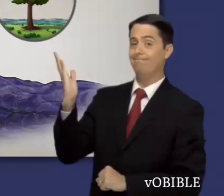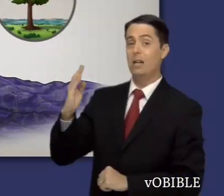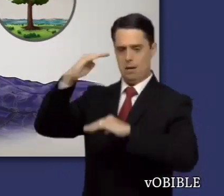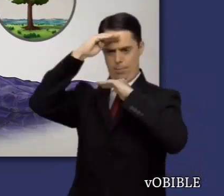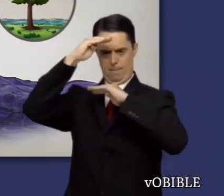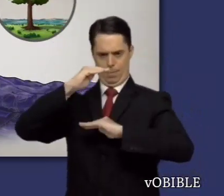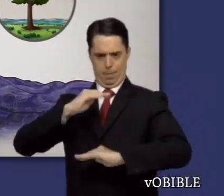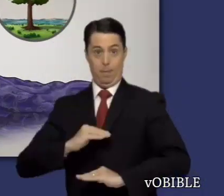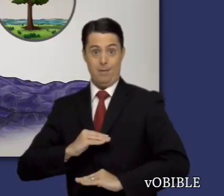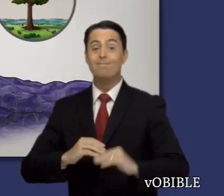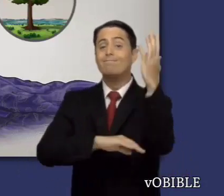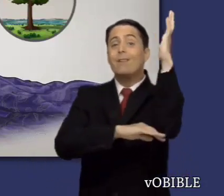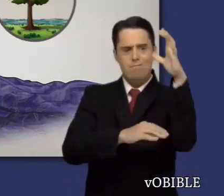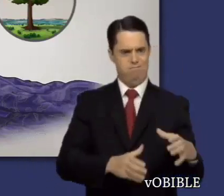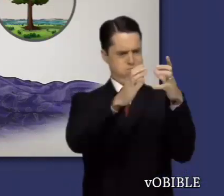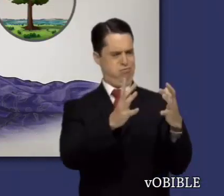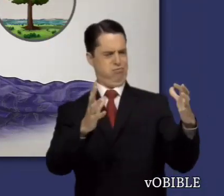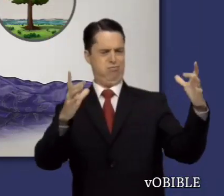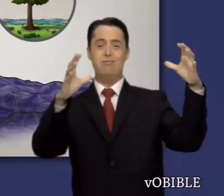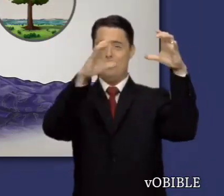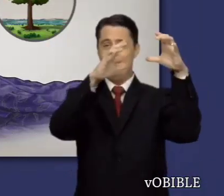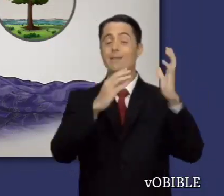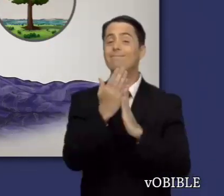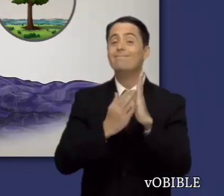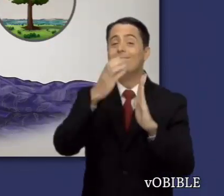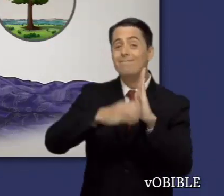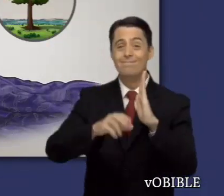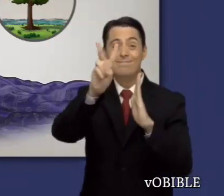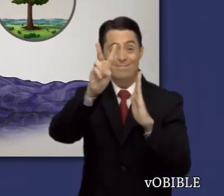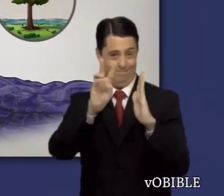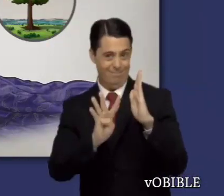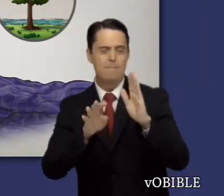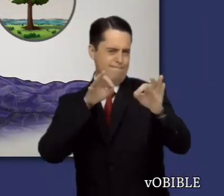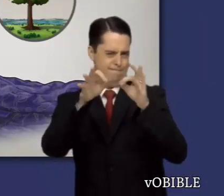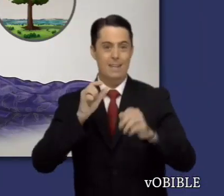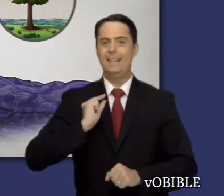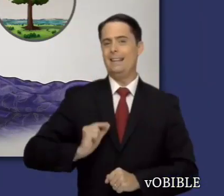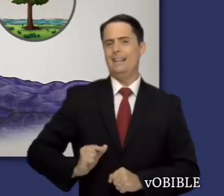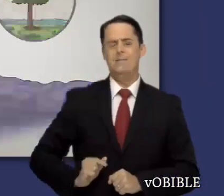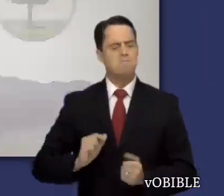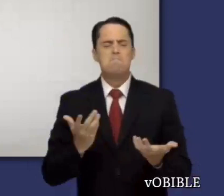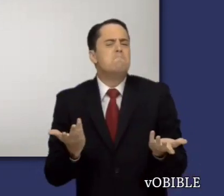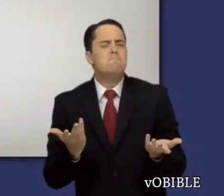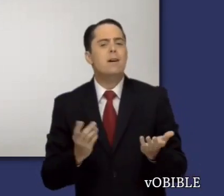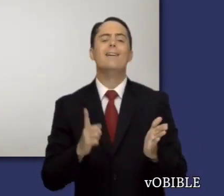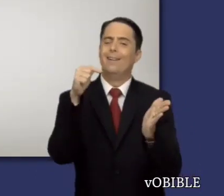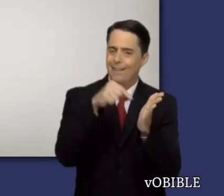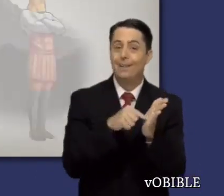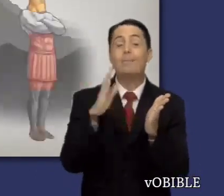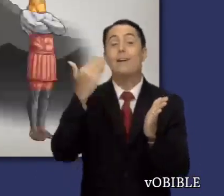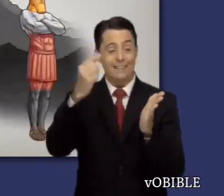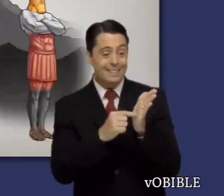rey Nabucodonosor. Ambos sueños fueron de origen divino y tienen significado profético. El primer